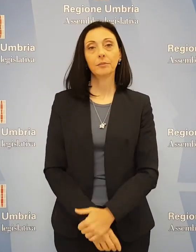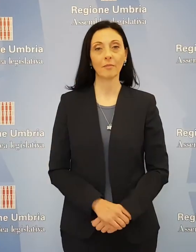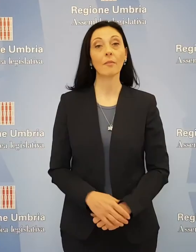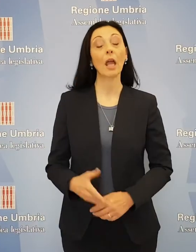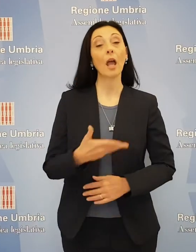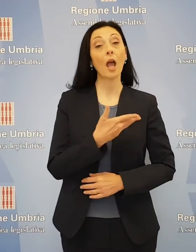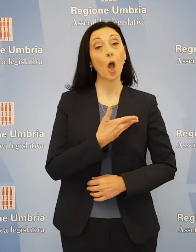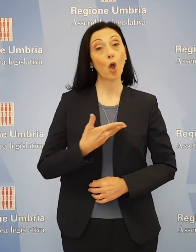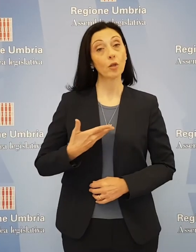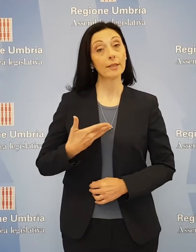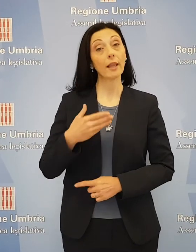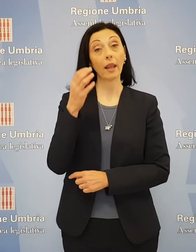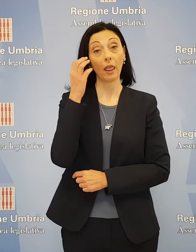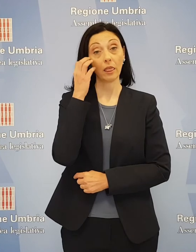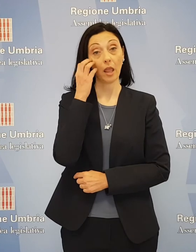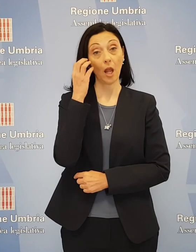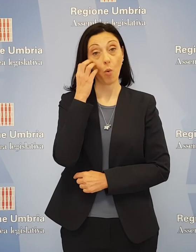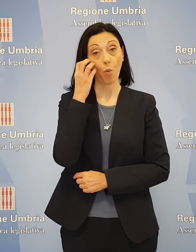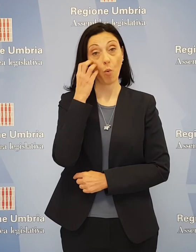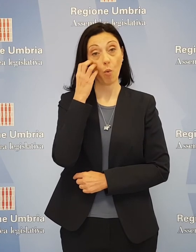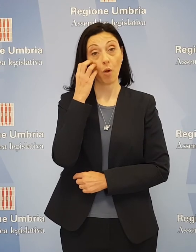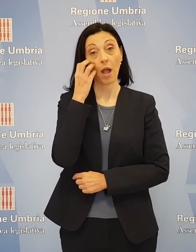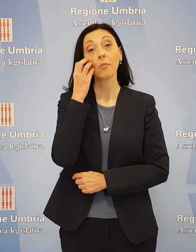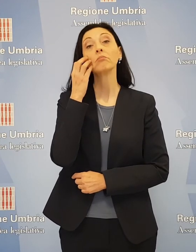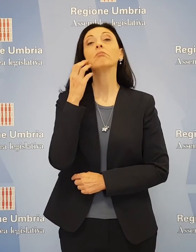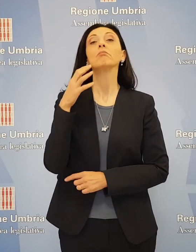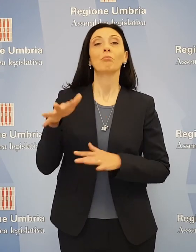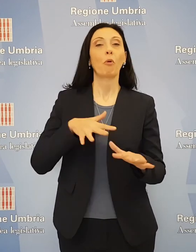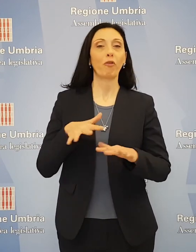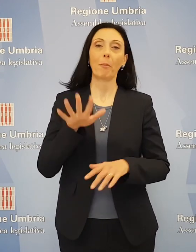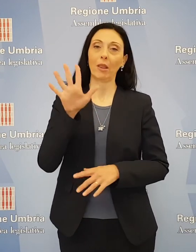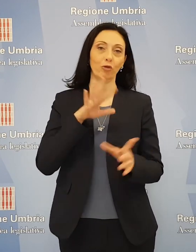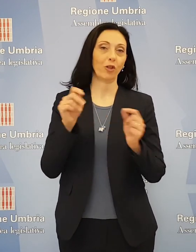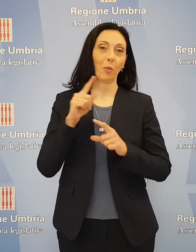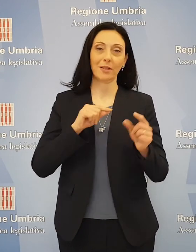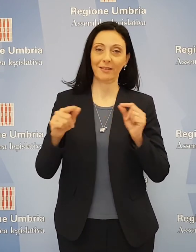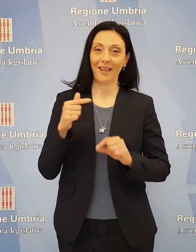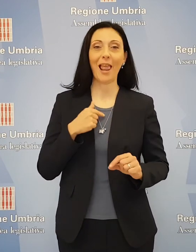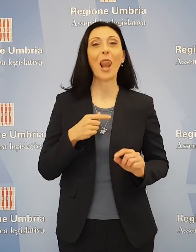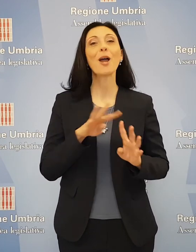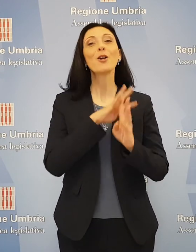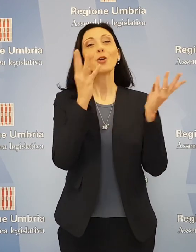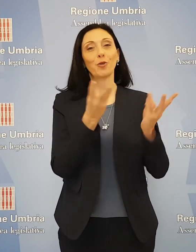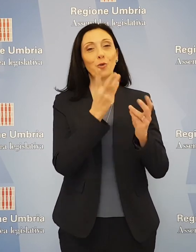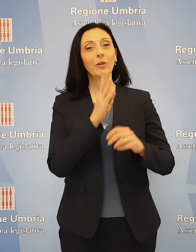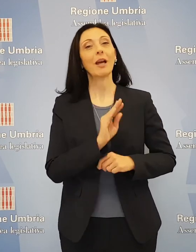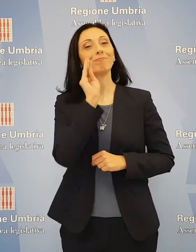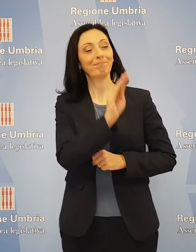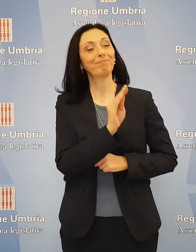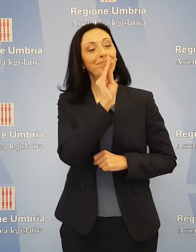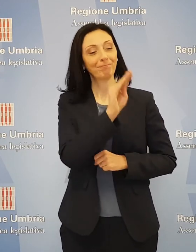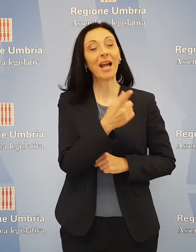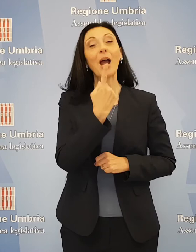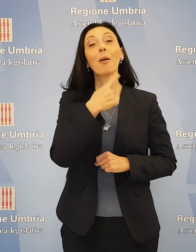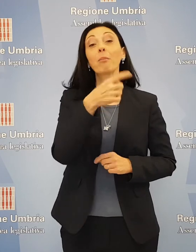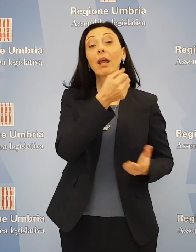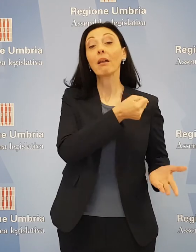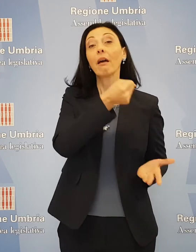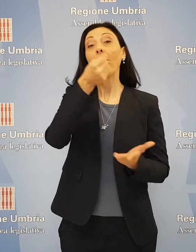Il consigliere Thomas De Luca, Movimento 5 Stelle, ha interrogato la Giunta sul programma di utilizzo delle risorse